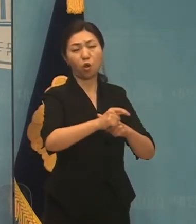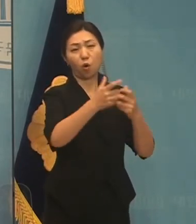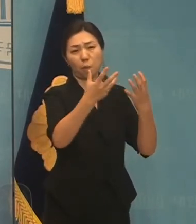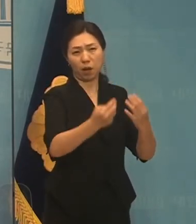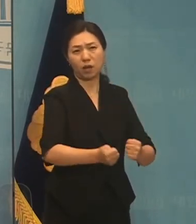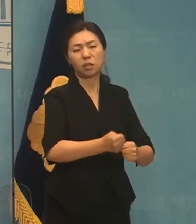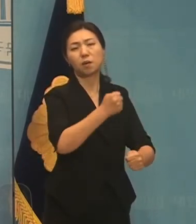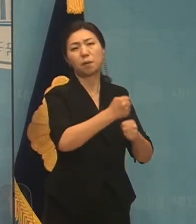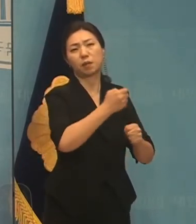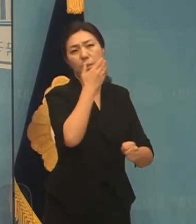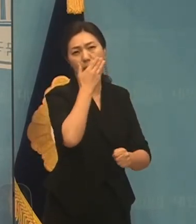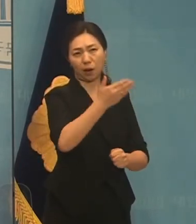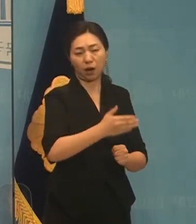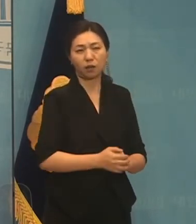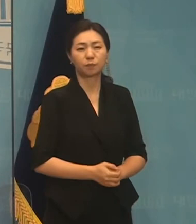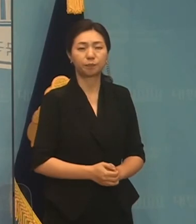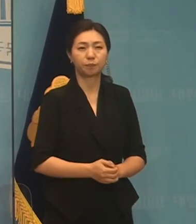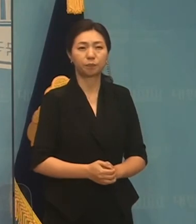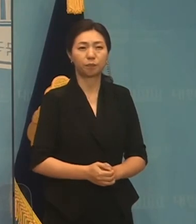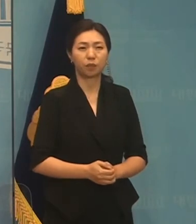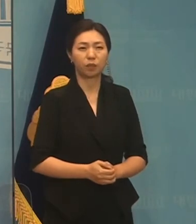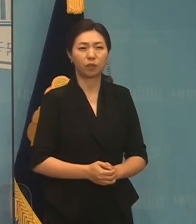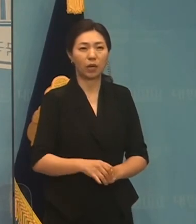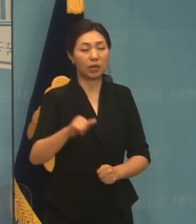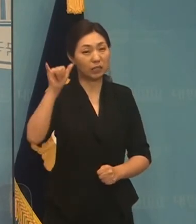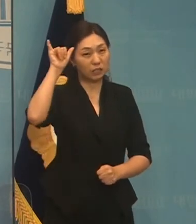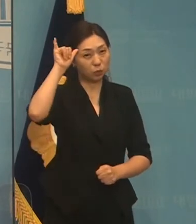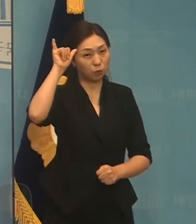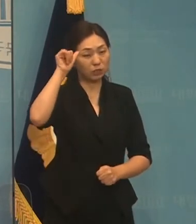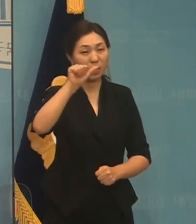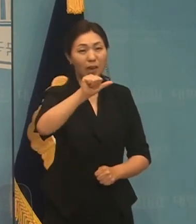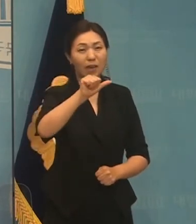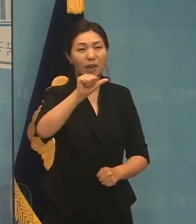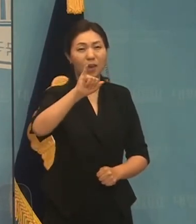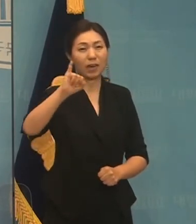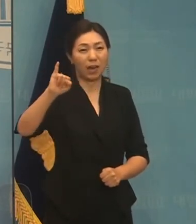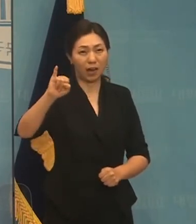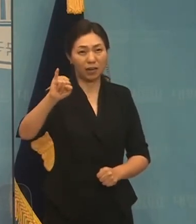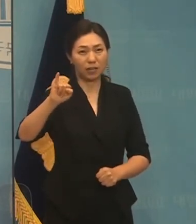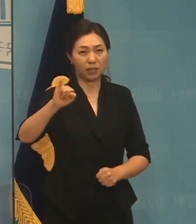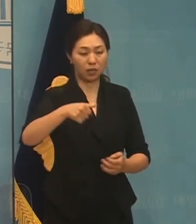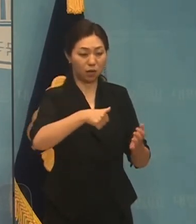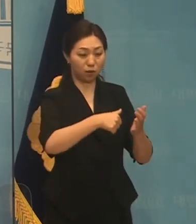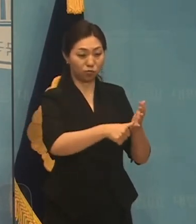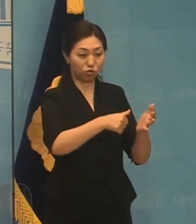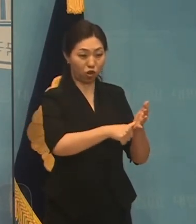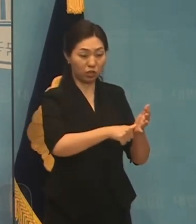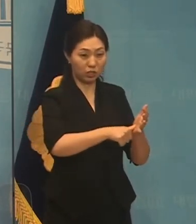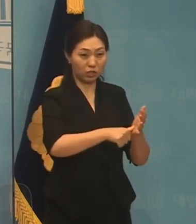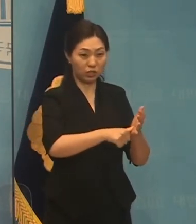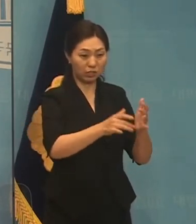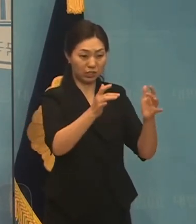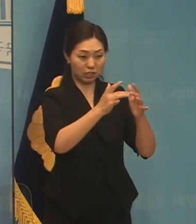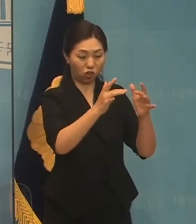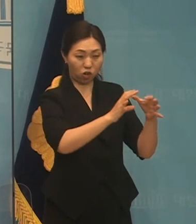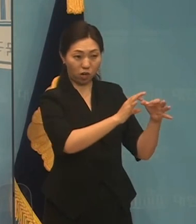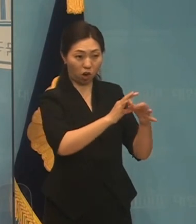수 있게 되었습니다. 인공지능, 사물인터넷, 3D플린팅,